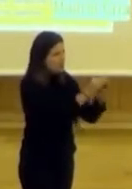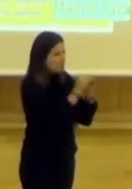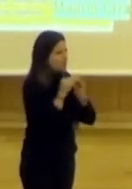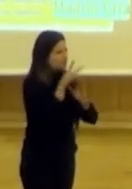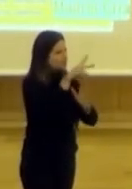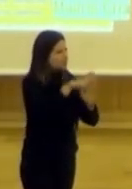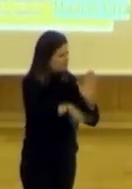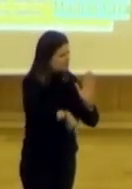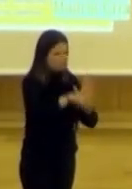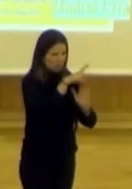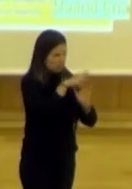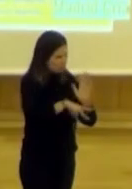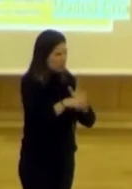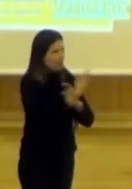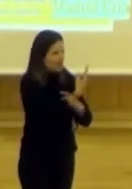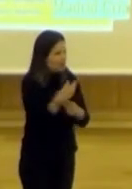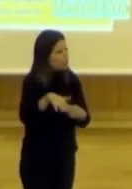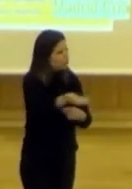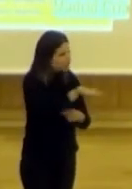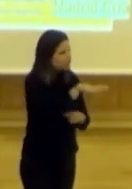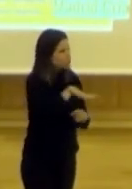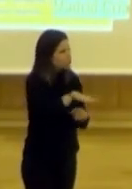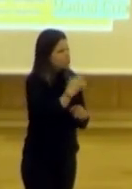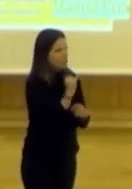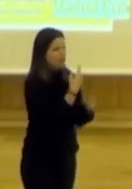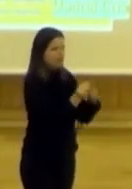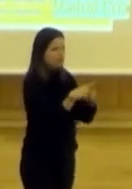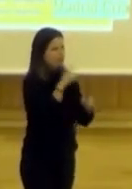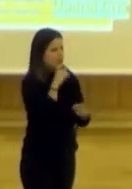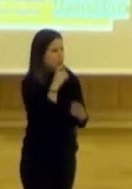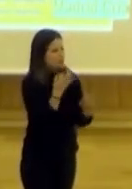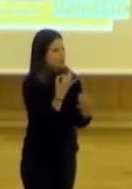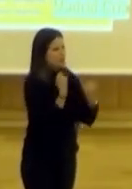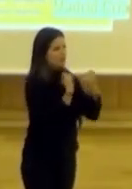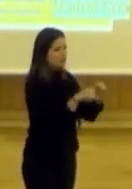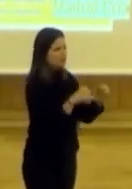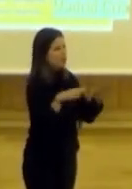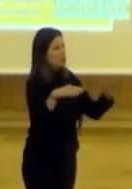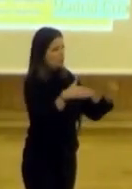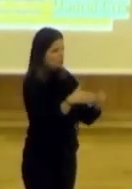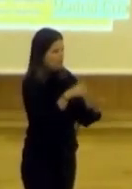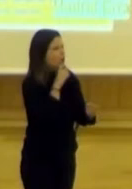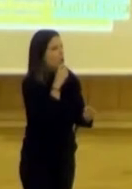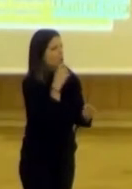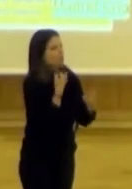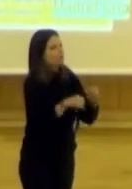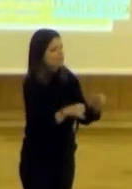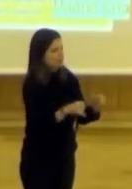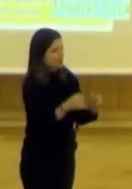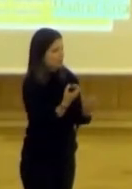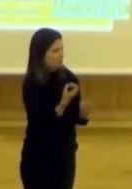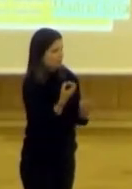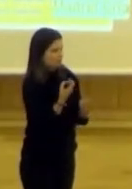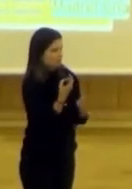distrito y cada barrio tiene reglas diferentes sobre cómo se deben celebrar las fiestas comunitarias, ¿no? Pequeños festejos de baja